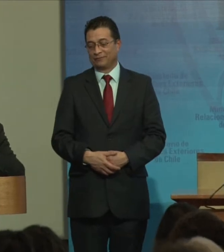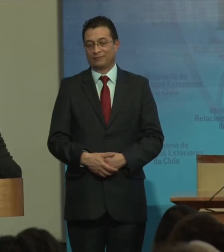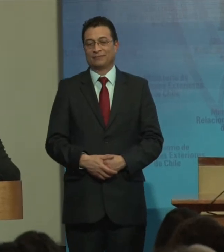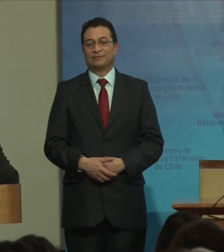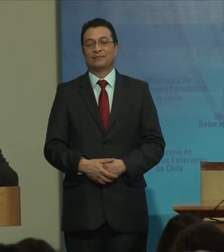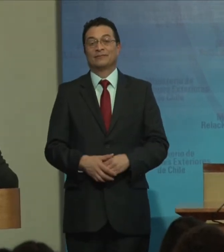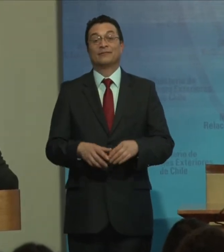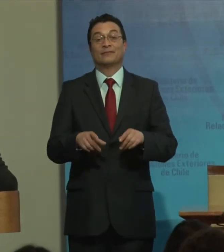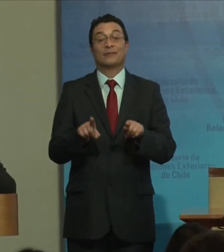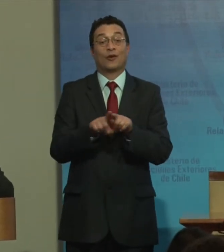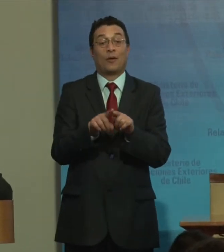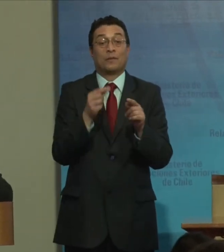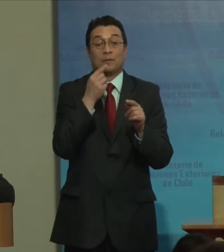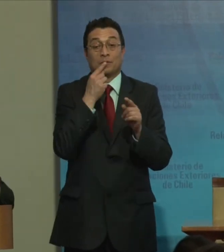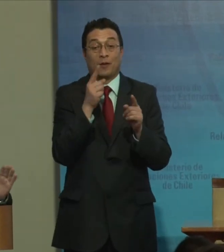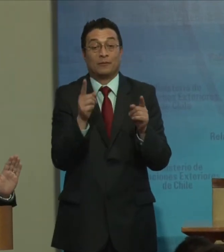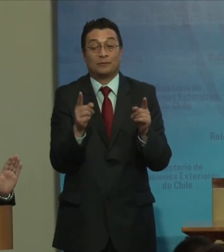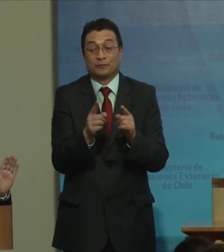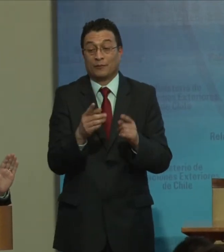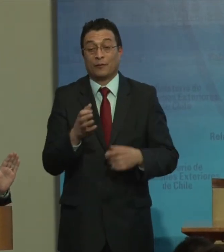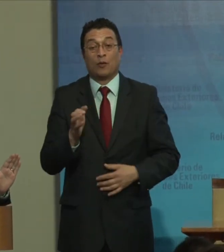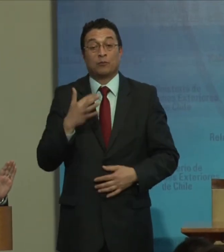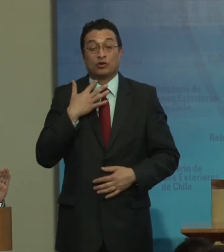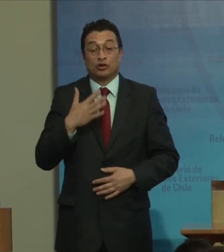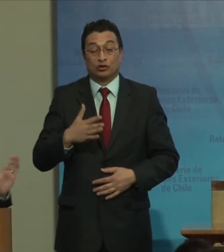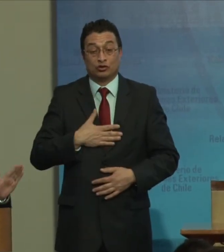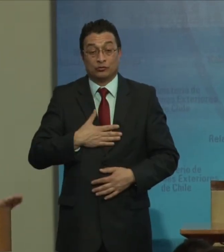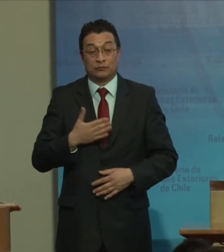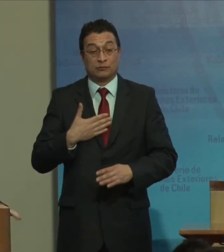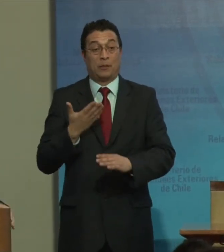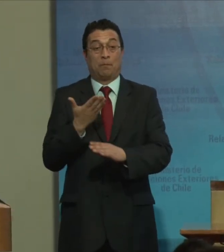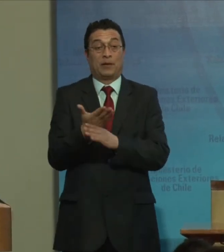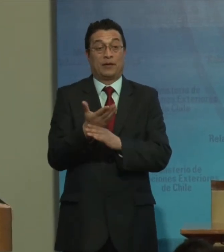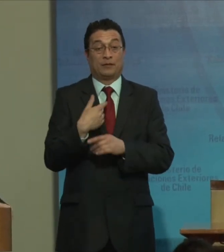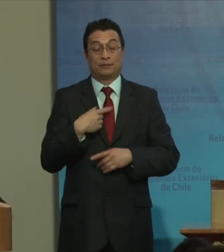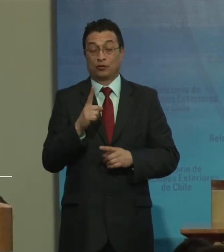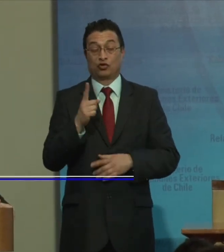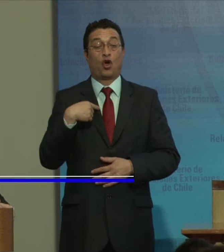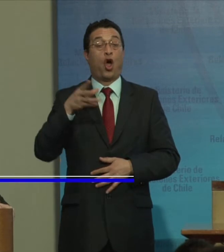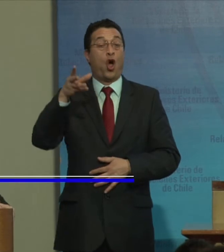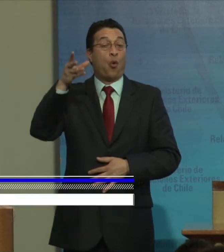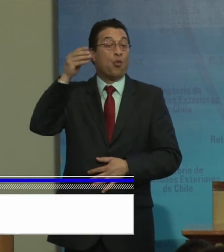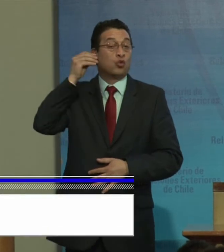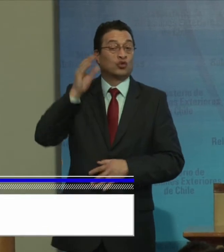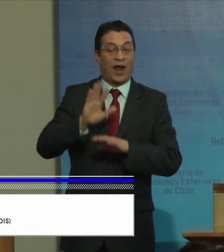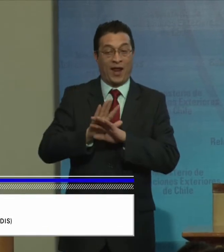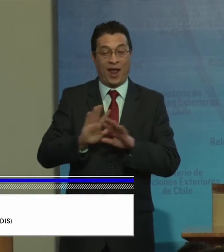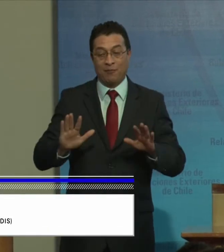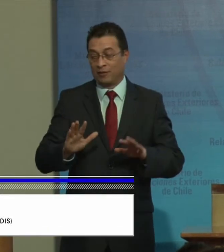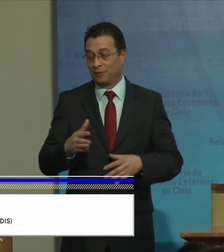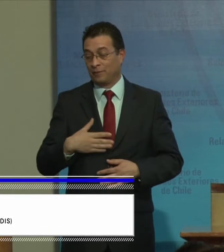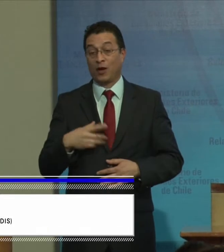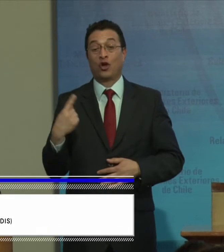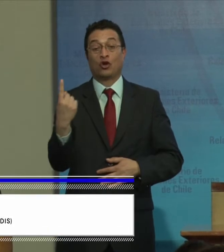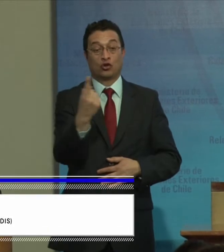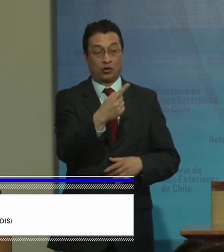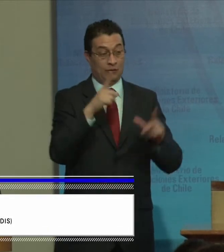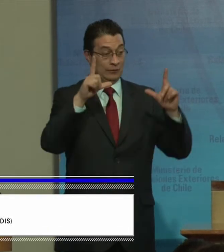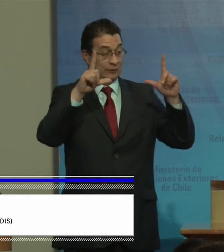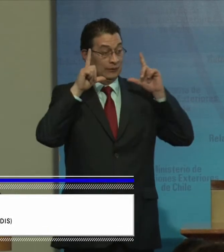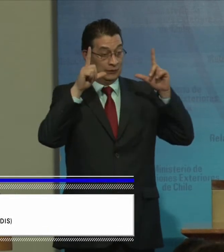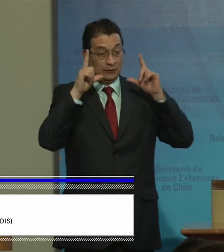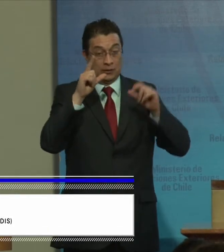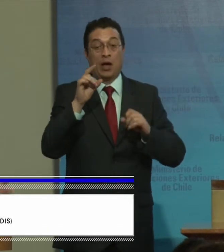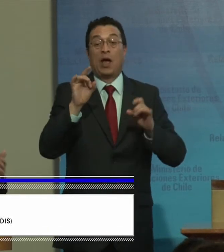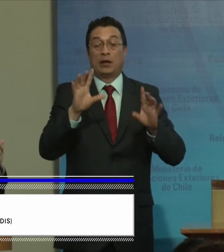Igual, bien breve, porque yo había pedido no solo escuchar y que los protagonistas fueran